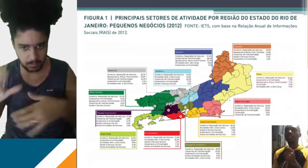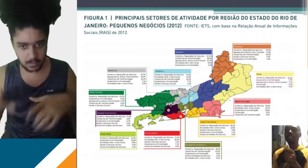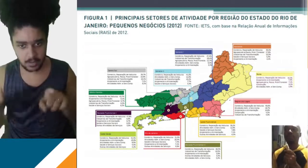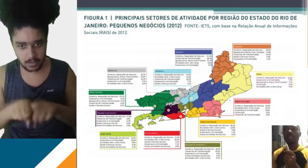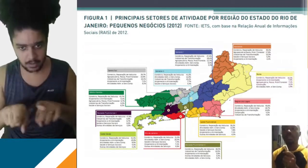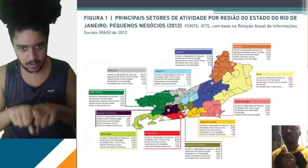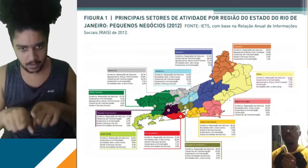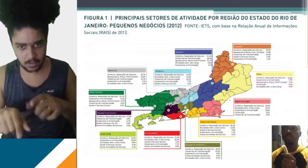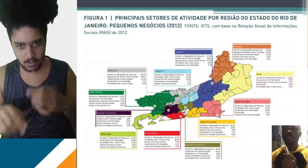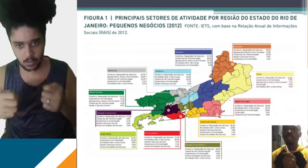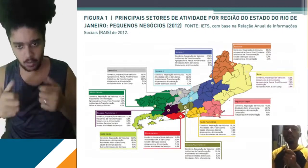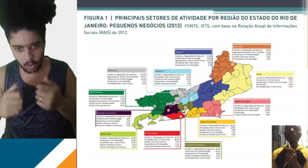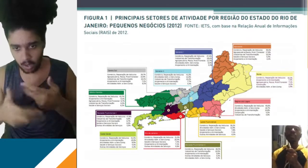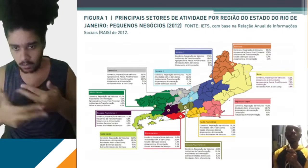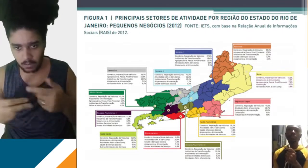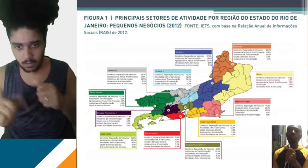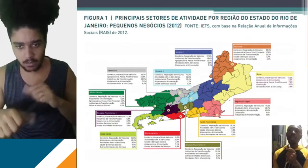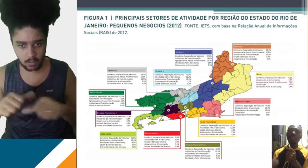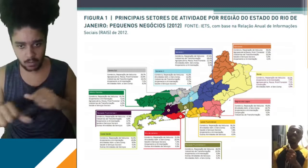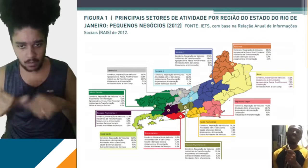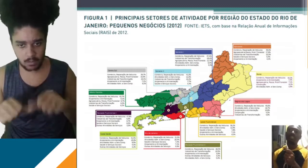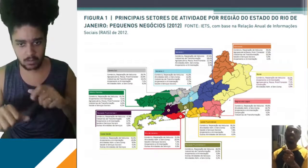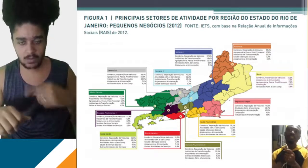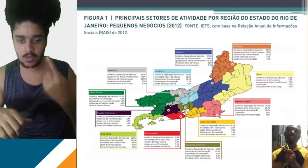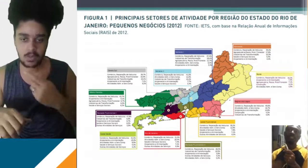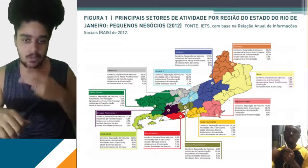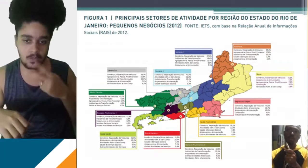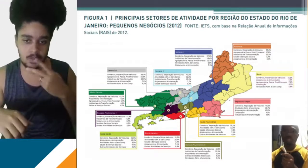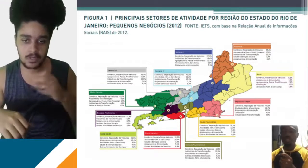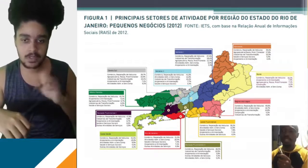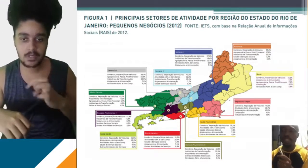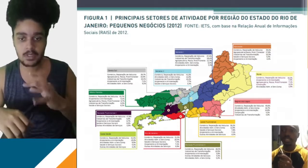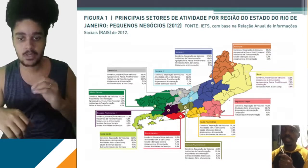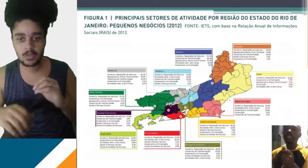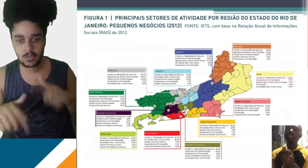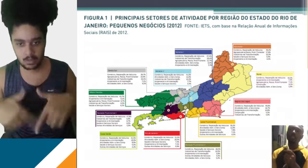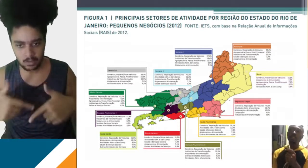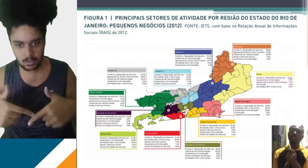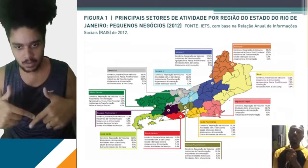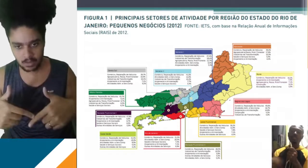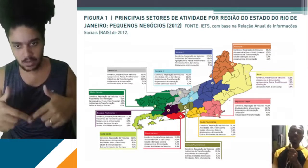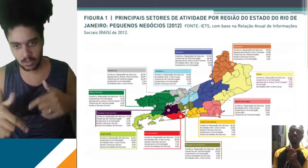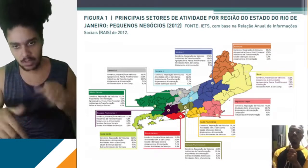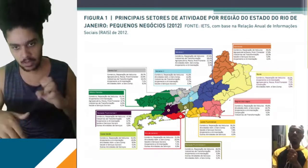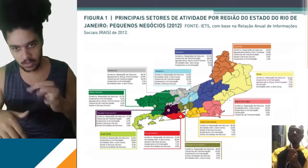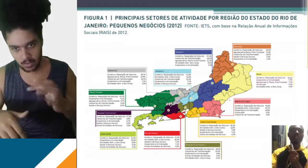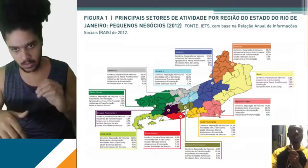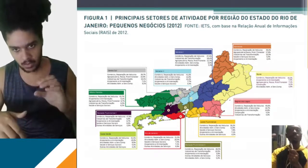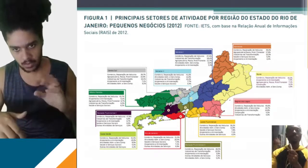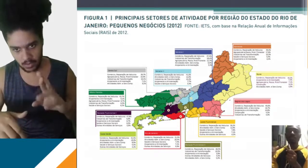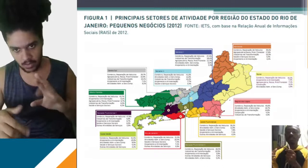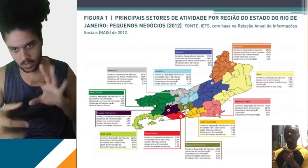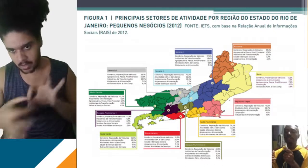outro mapa, que apesar de ser de 2012, poucas coisas mudaram, porque a gente está falando de setores de atividade. E que setores são esses? Setores, eles estão